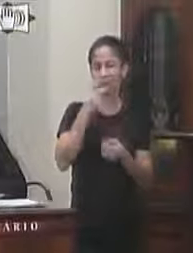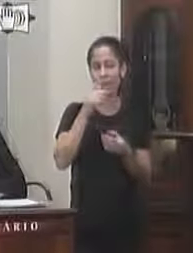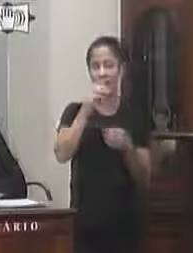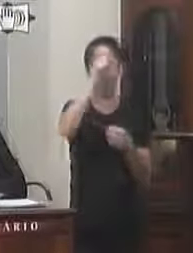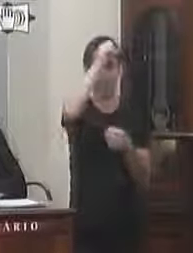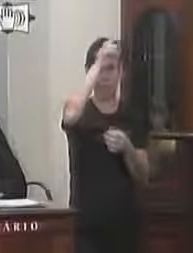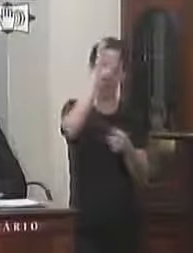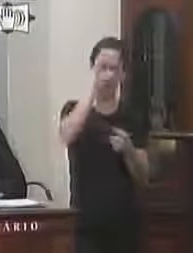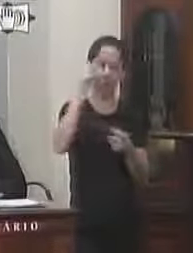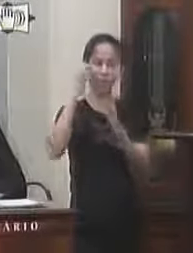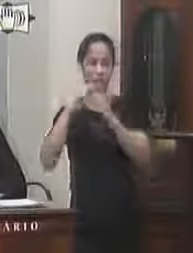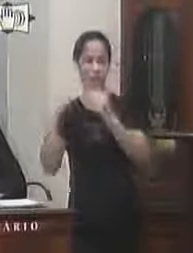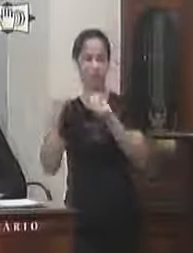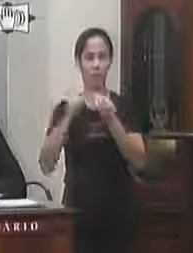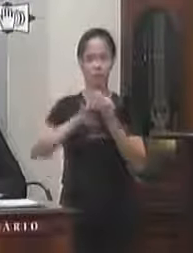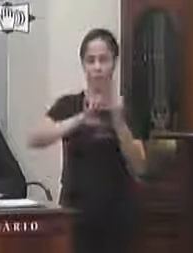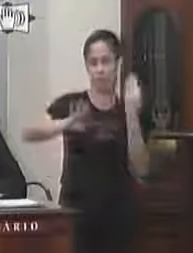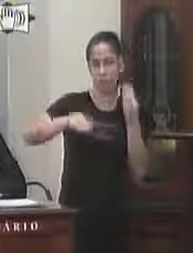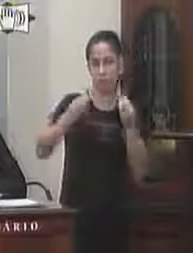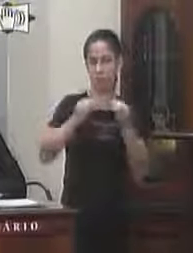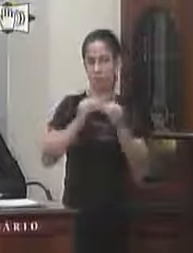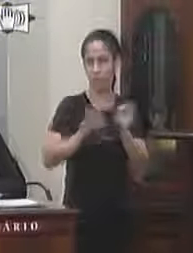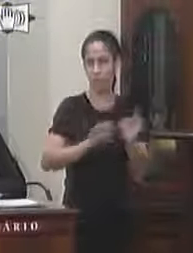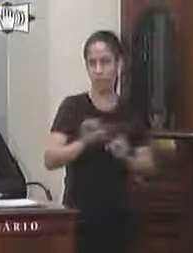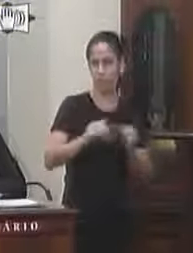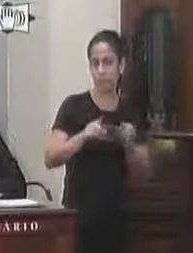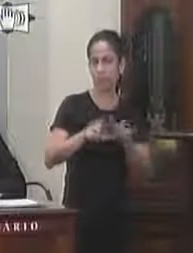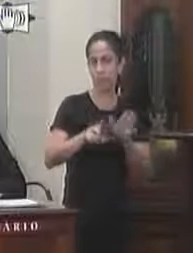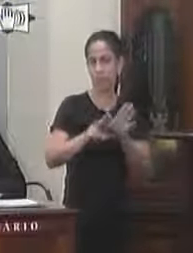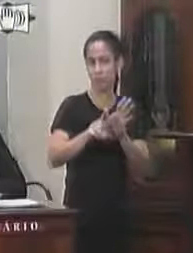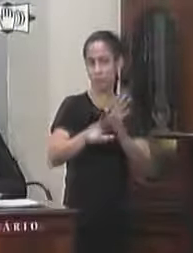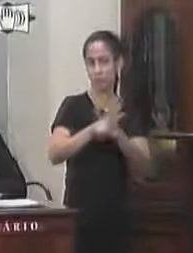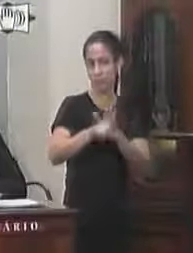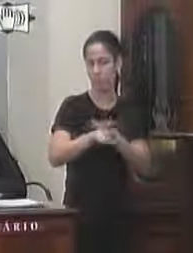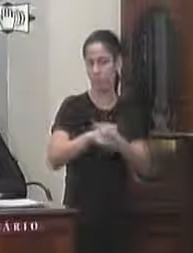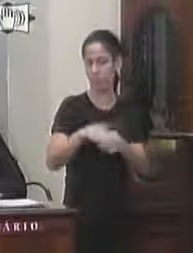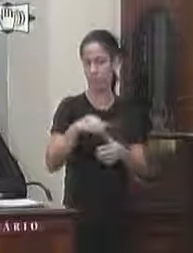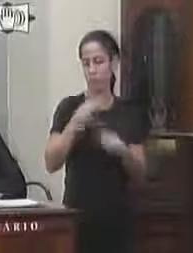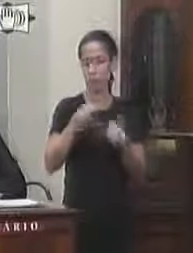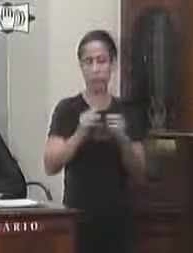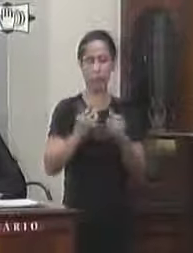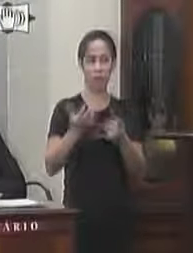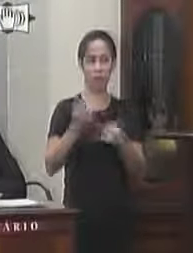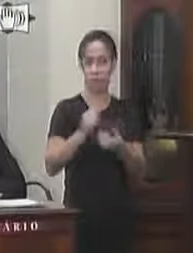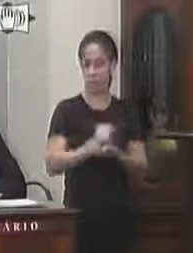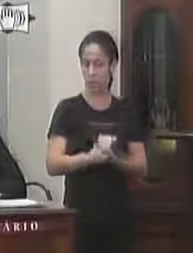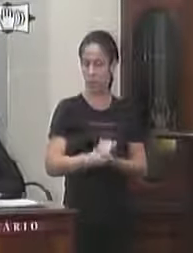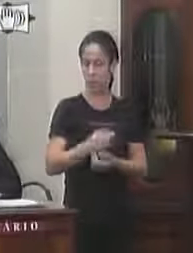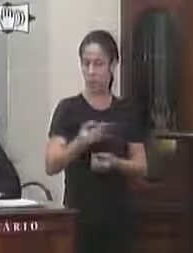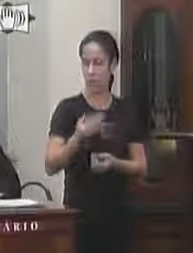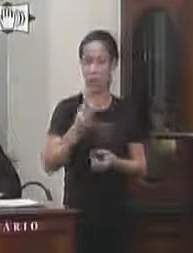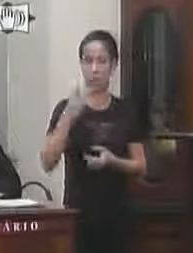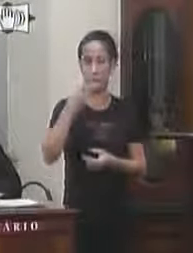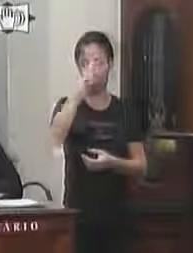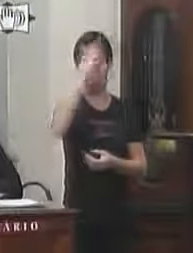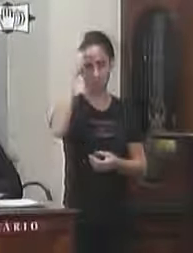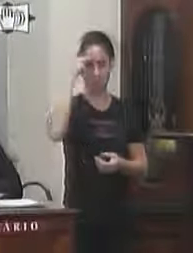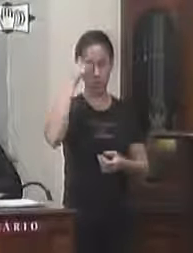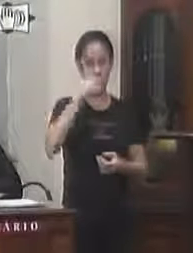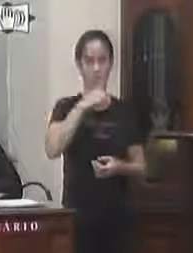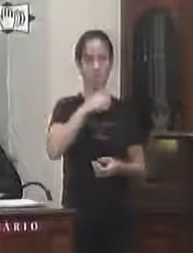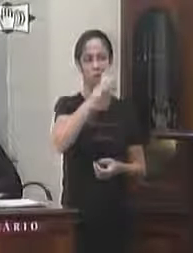passa a expor o presente projeto de lei objeto do veto tem como finalidade dar a todos os cidadãos